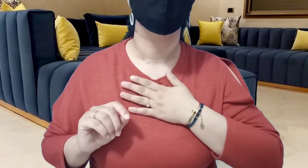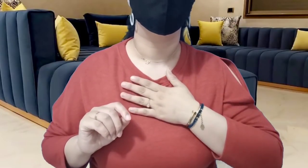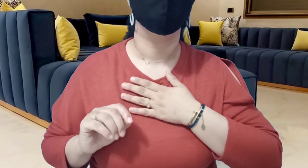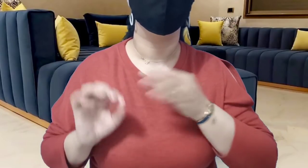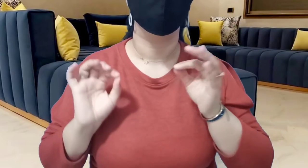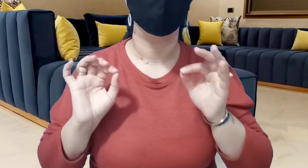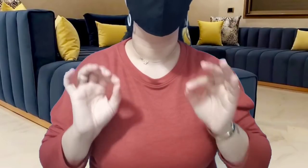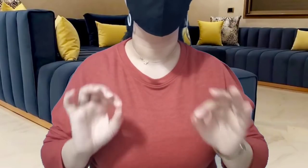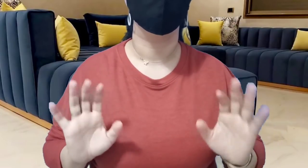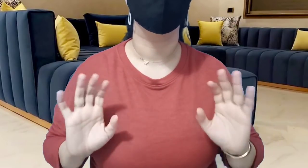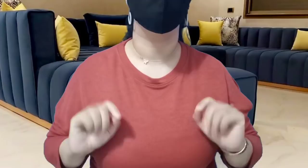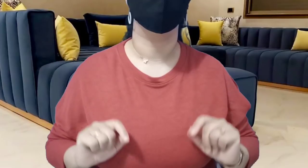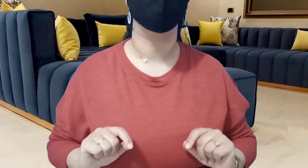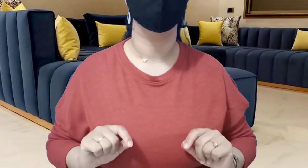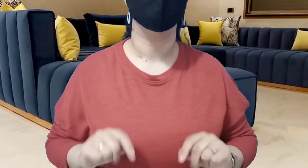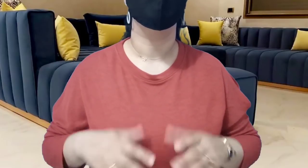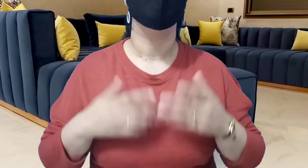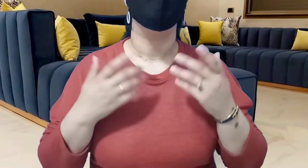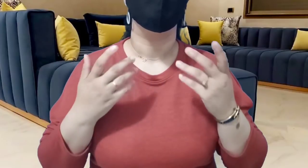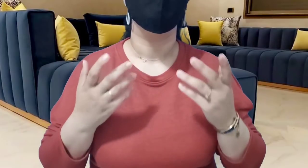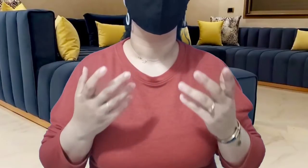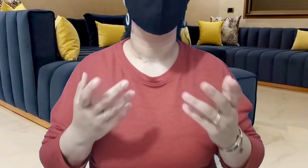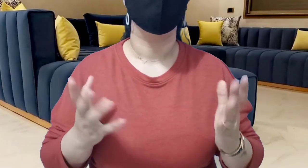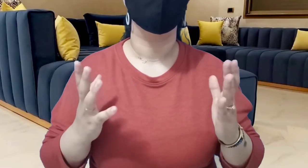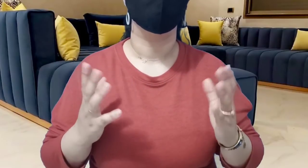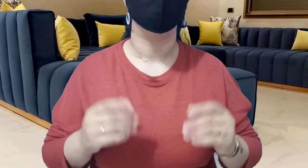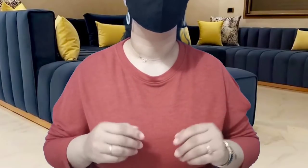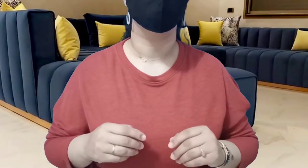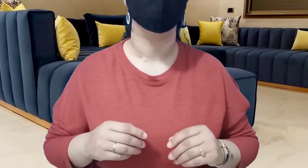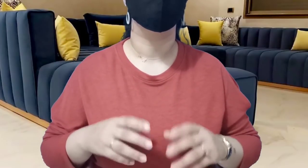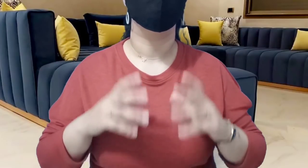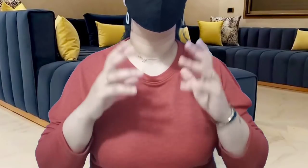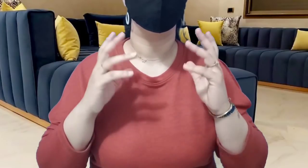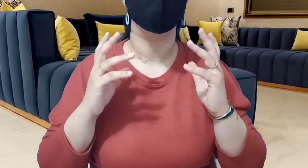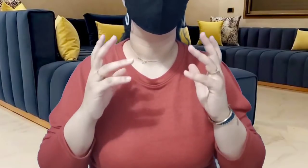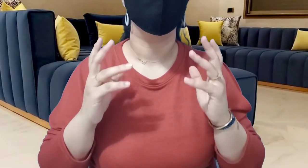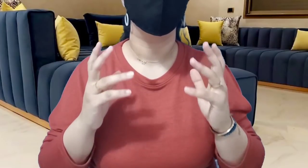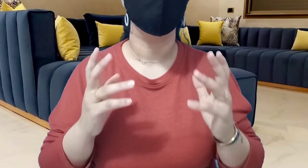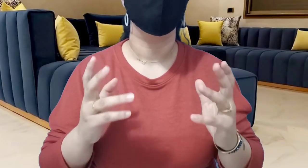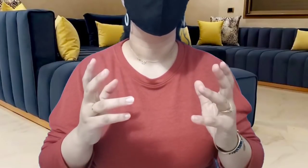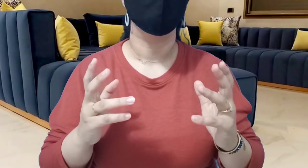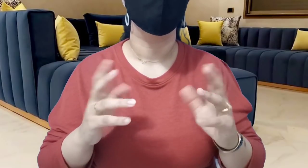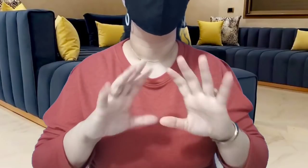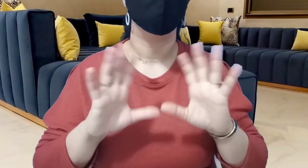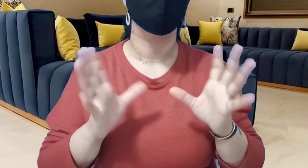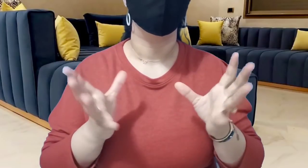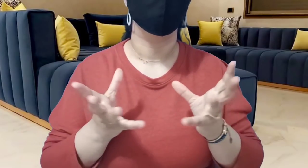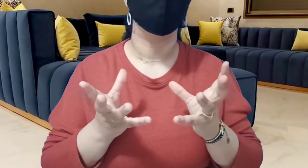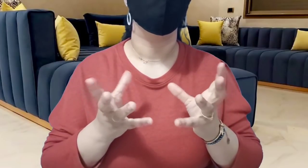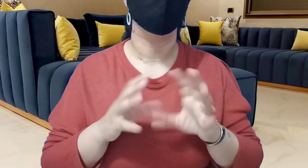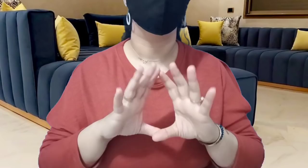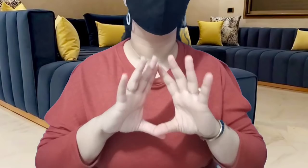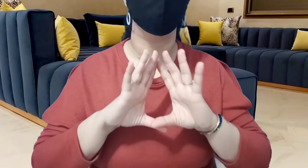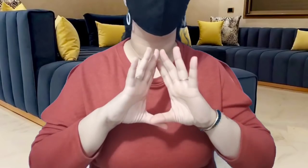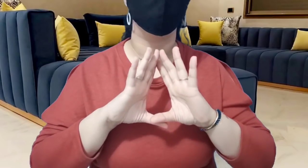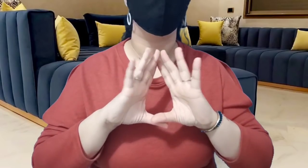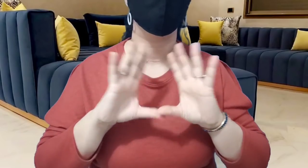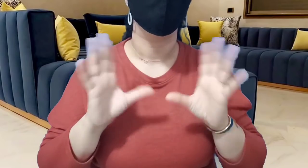ما معنى التربية وما معنى الأخلاق وما معنى أنه لو قع لهم شي مشكل يتقاتلوا مع